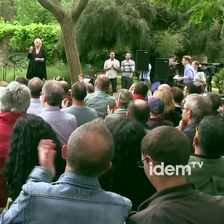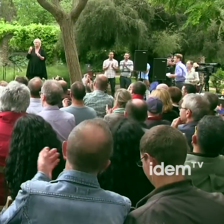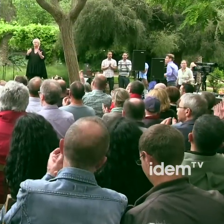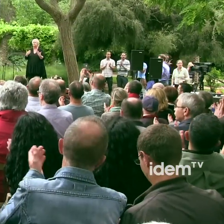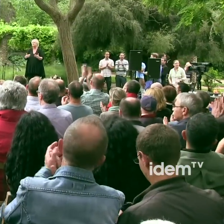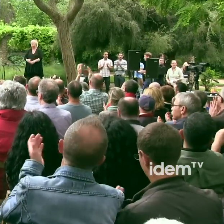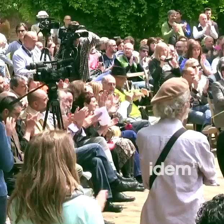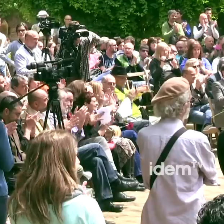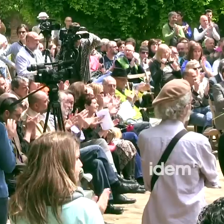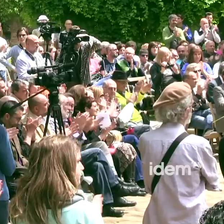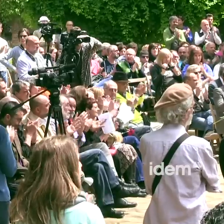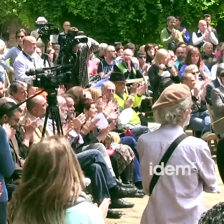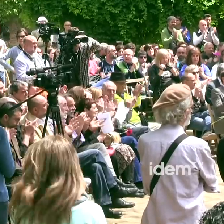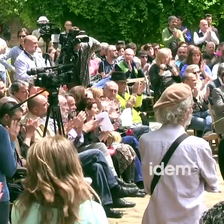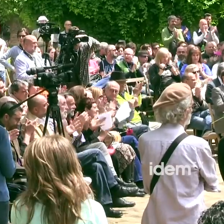Gràcies. Gràcies.